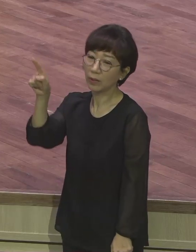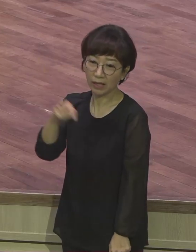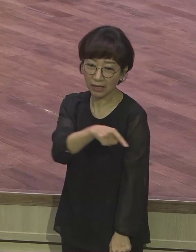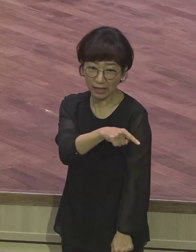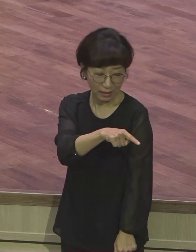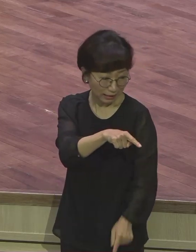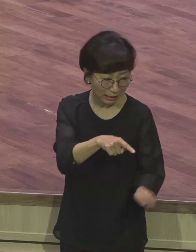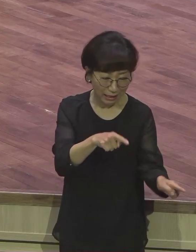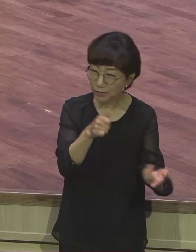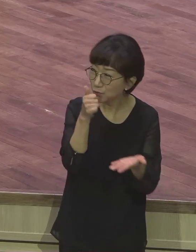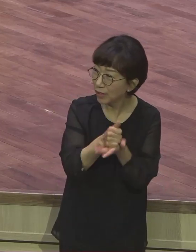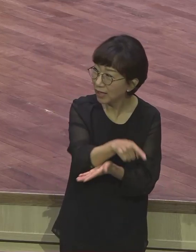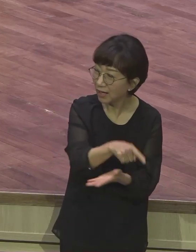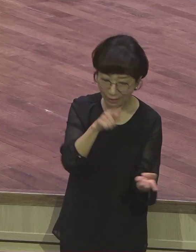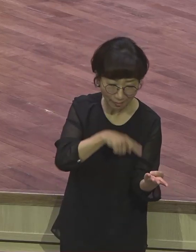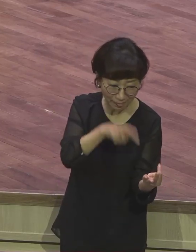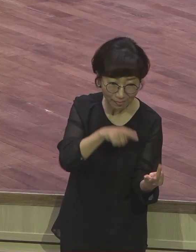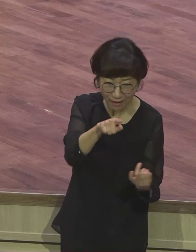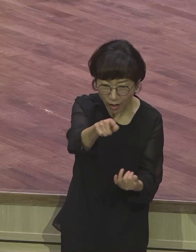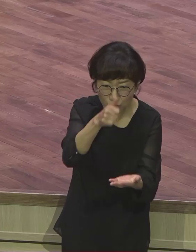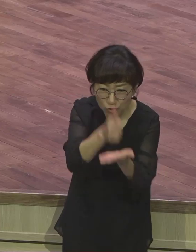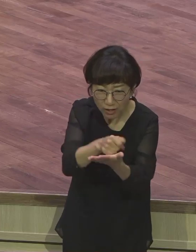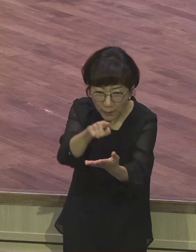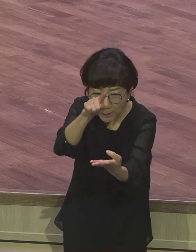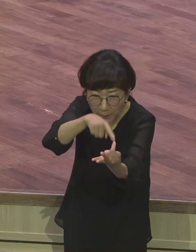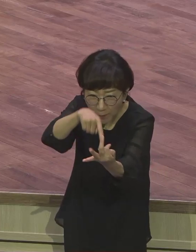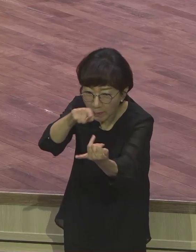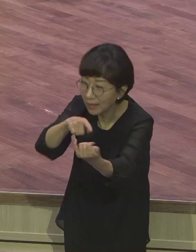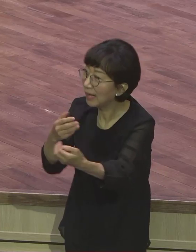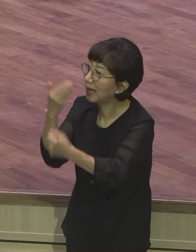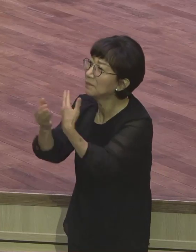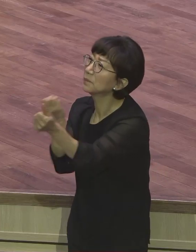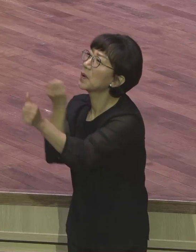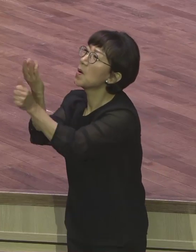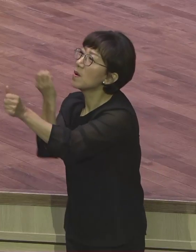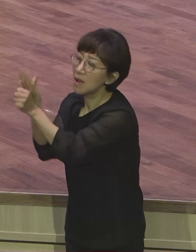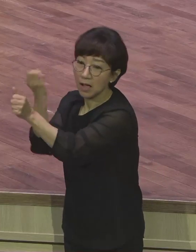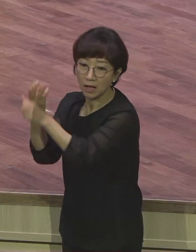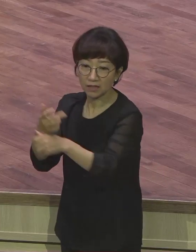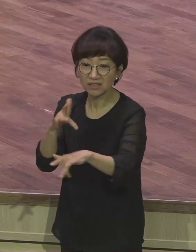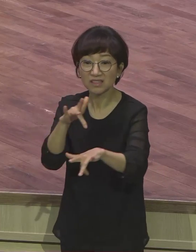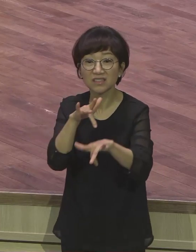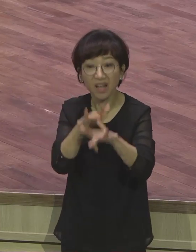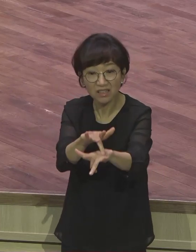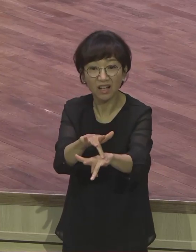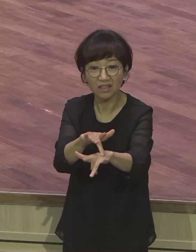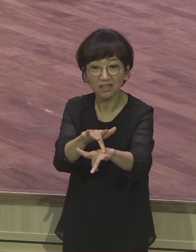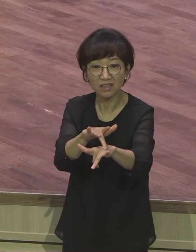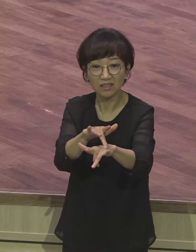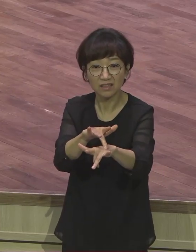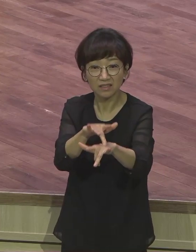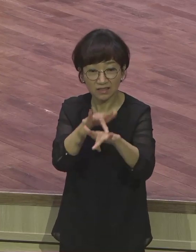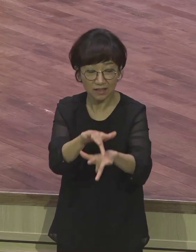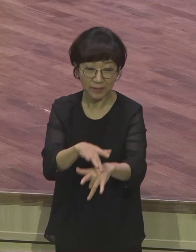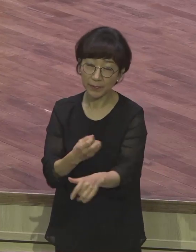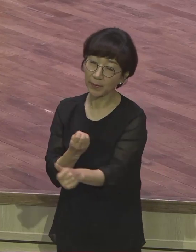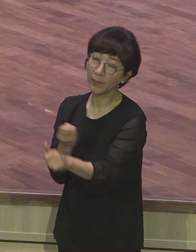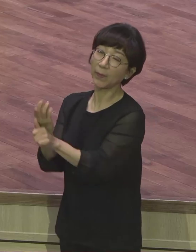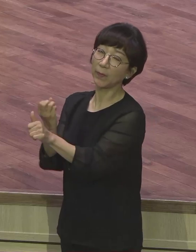사람이요. 이런 죄 지었어요. 이 사람이요. 이런 죄 됐어요. 하나님 이 사람에게 계속 고발합니다. 요한 1에서